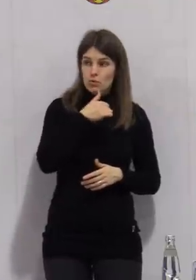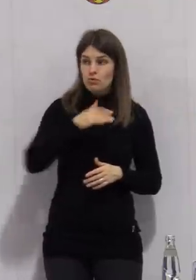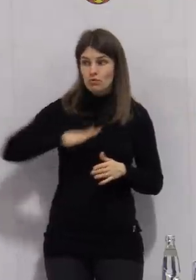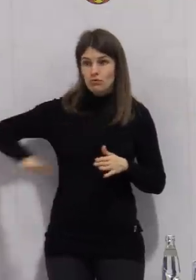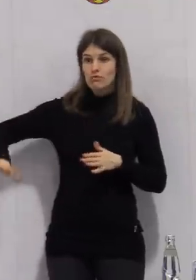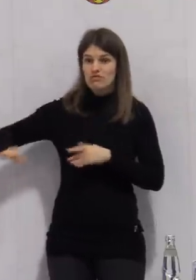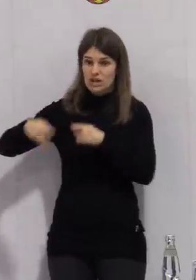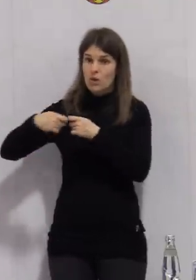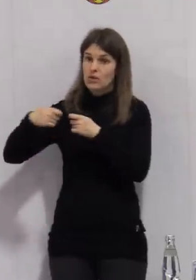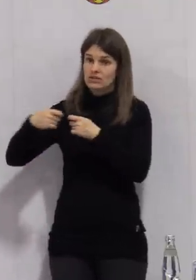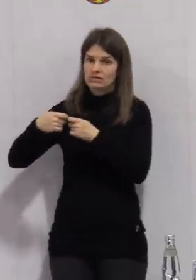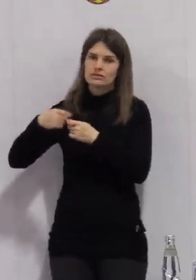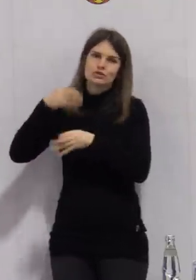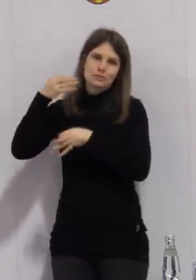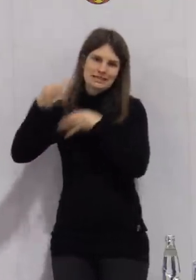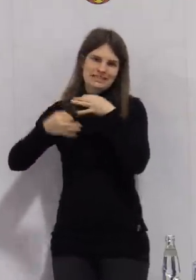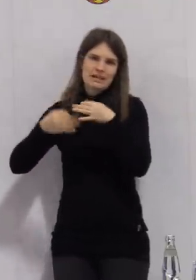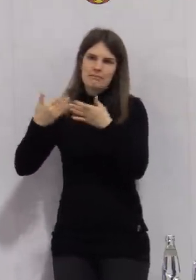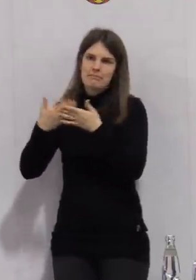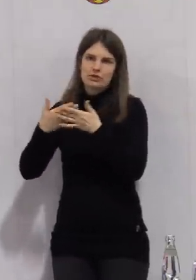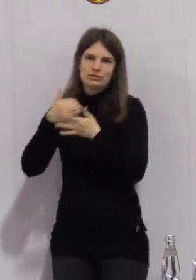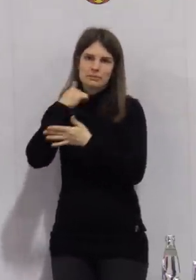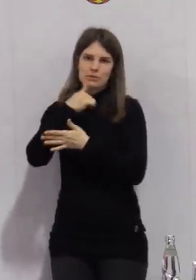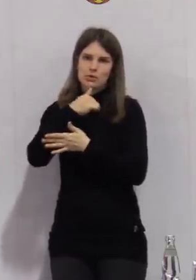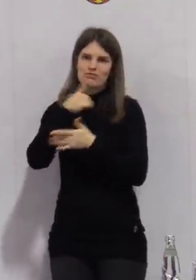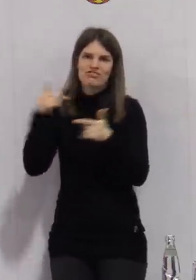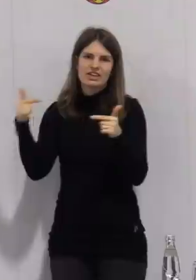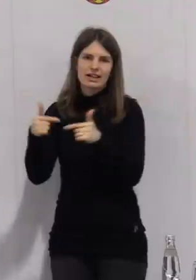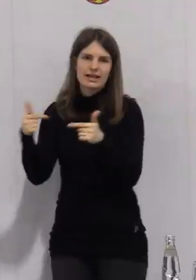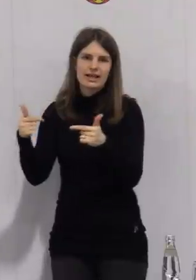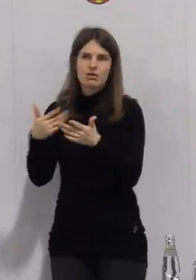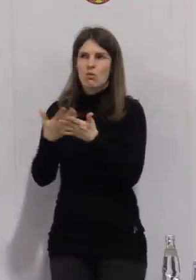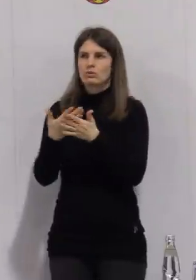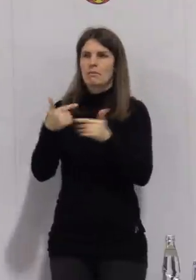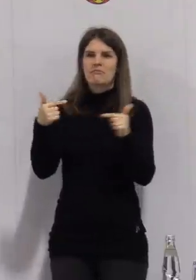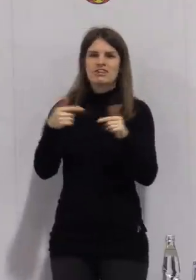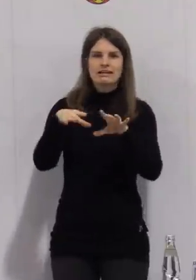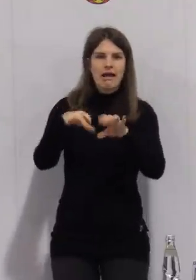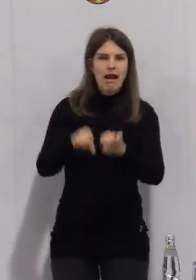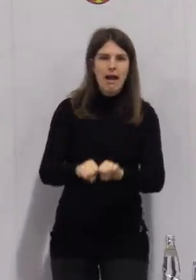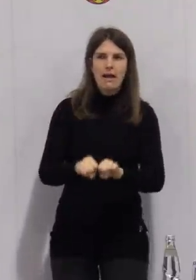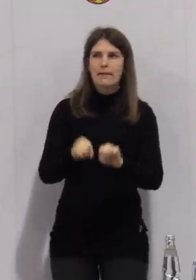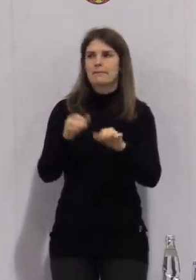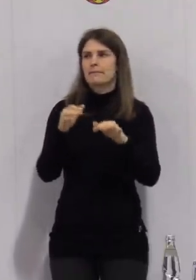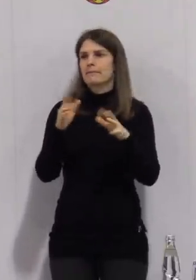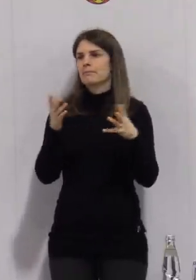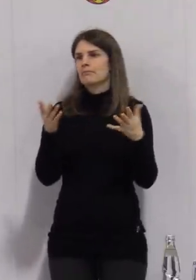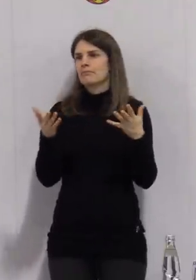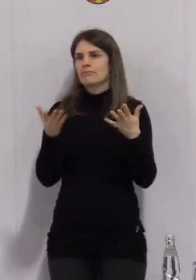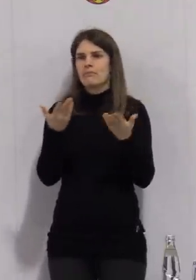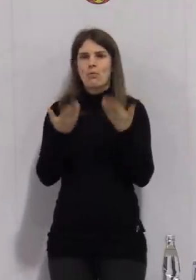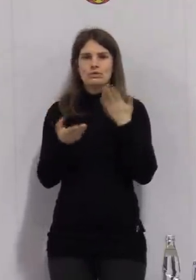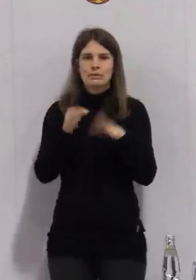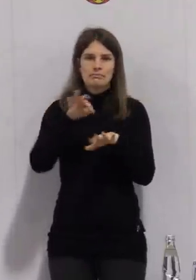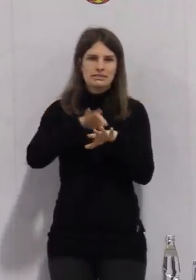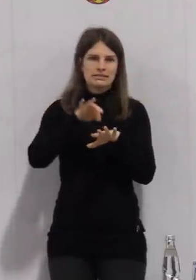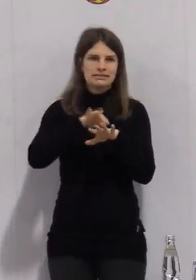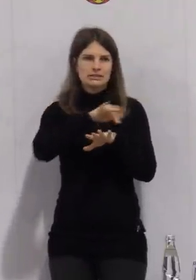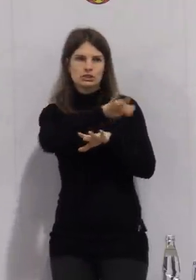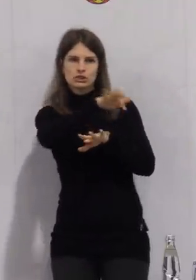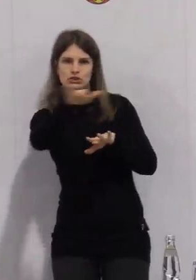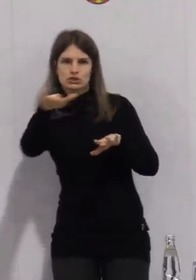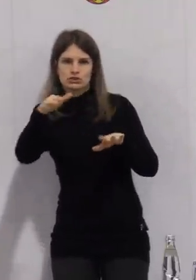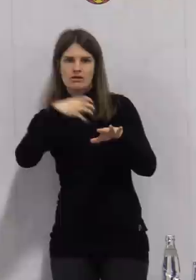betroffen sind natürlich Pflegeberufe im Pflegeheimbereich und natürlich auch im Bereich der medizinischen